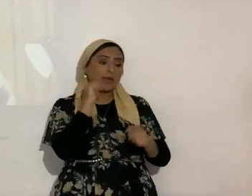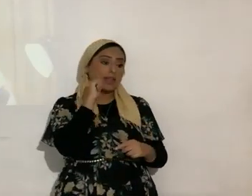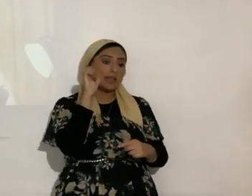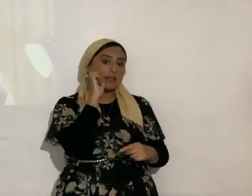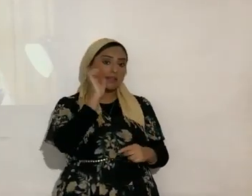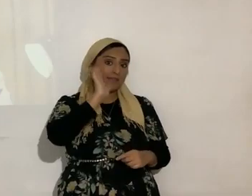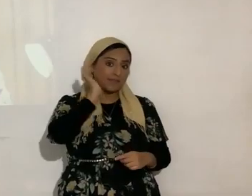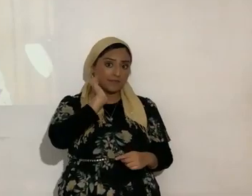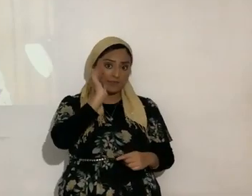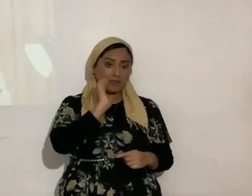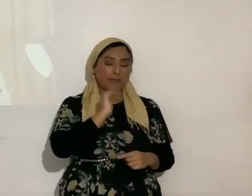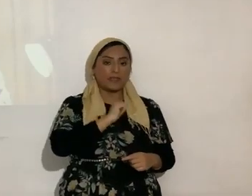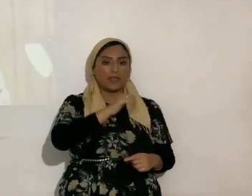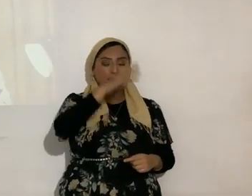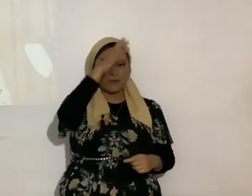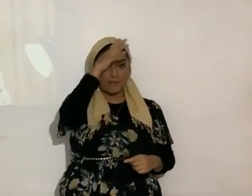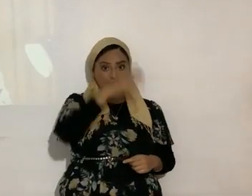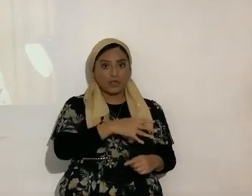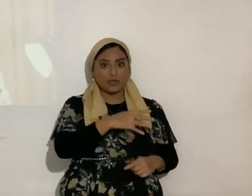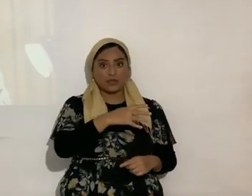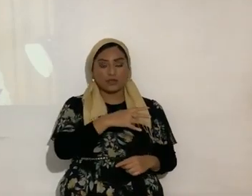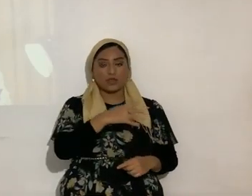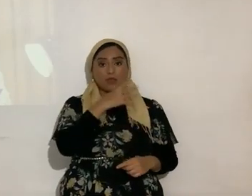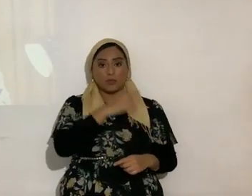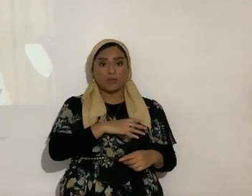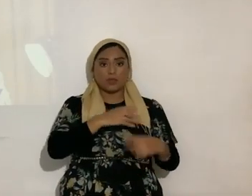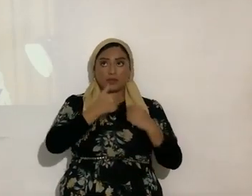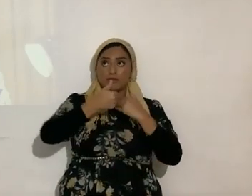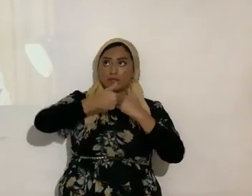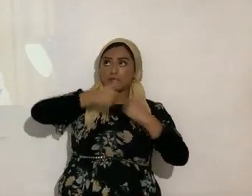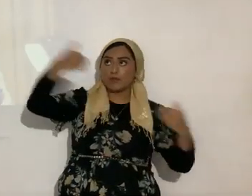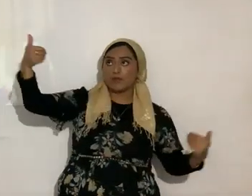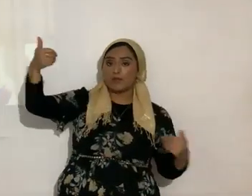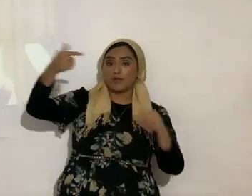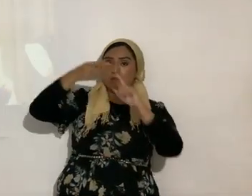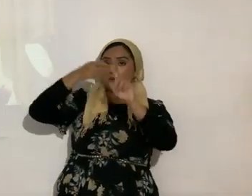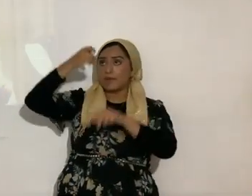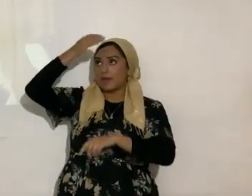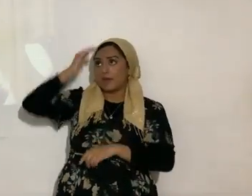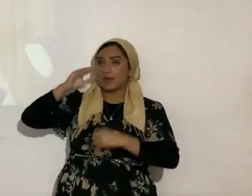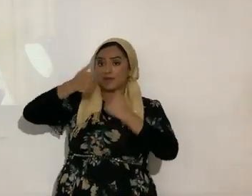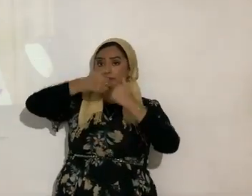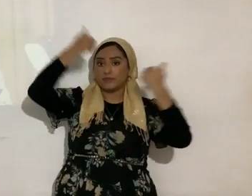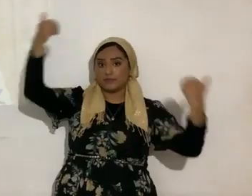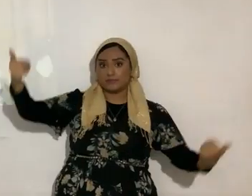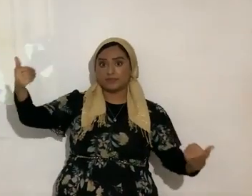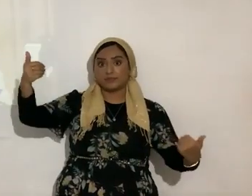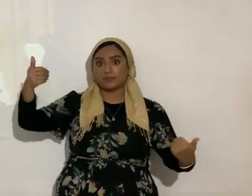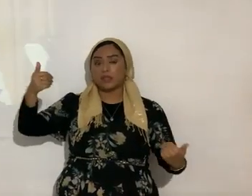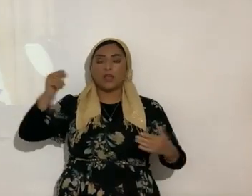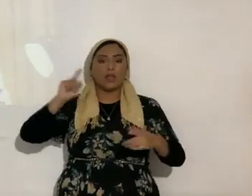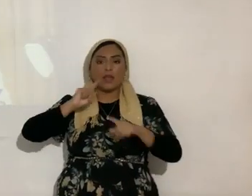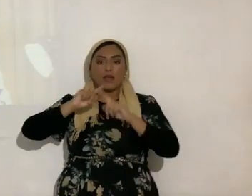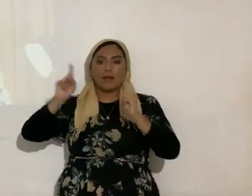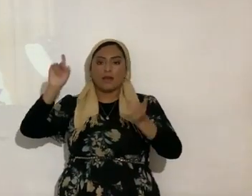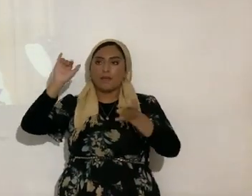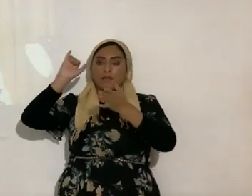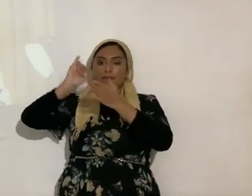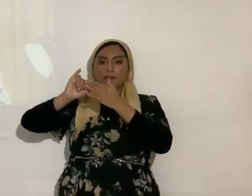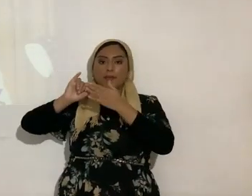se separara el hombre y la mujer del Todopoderoso, eso no interrumpió para